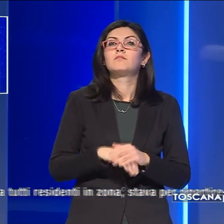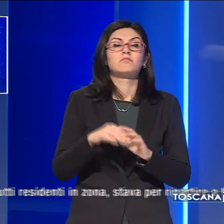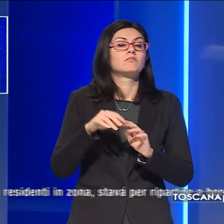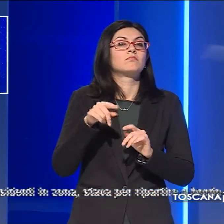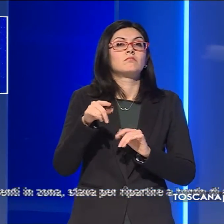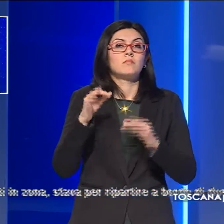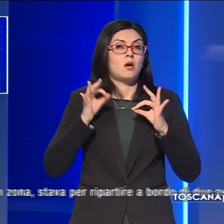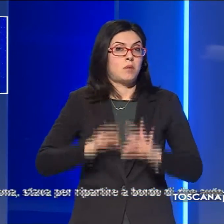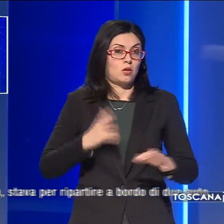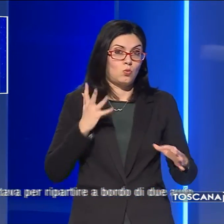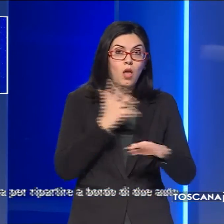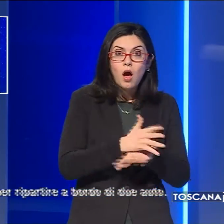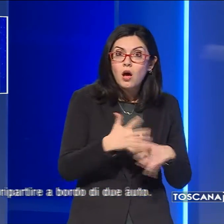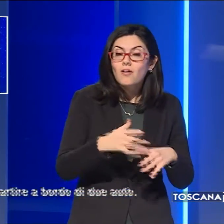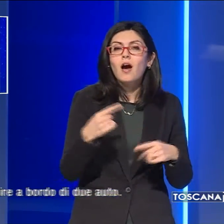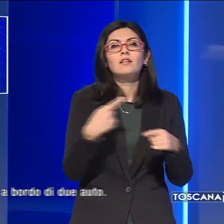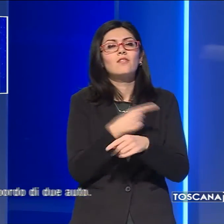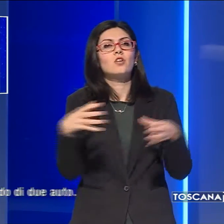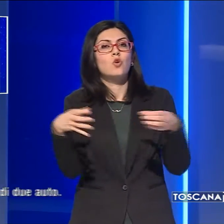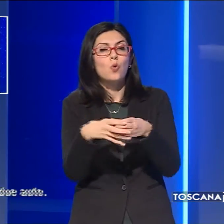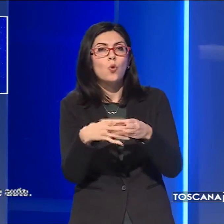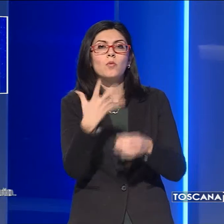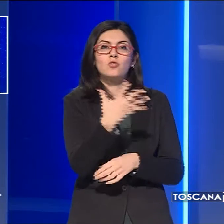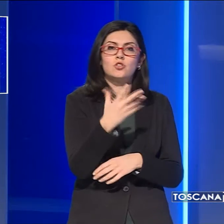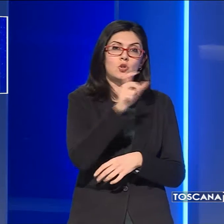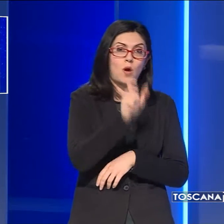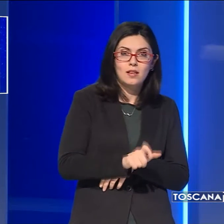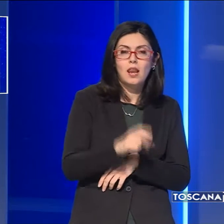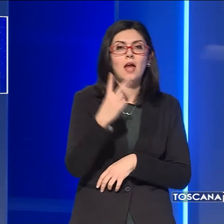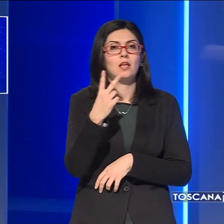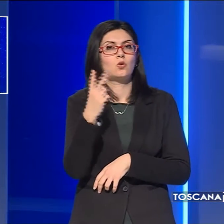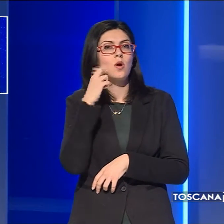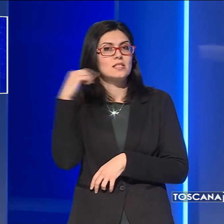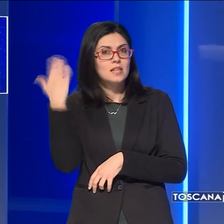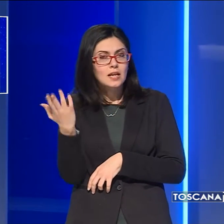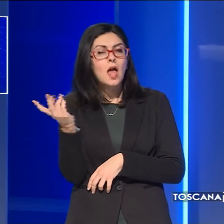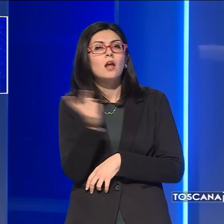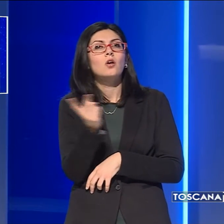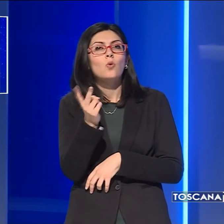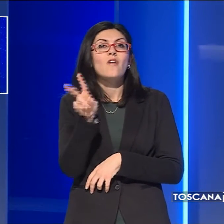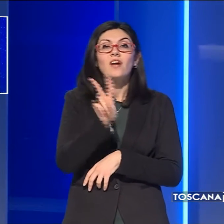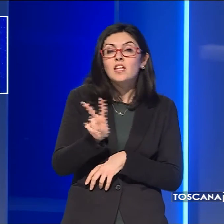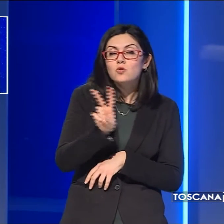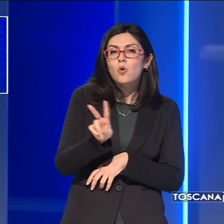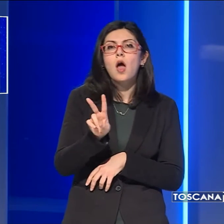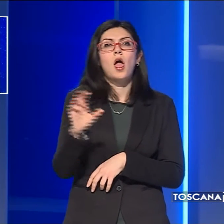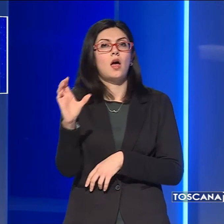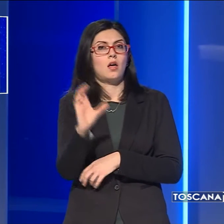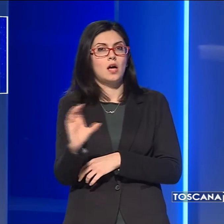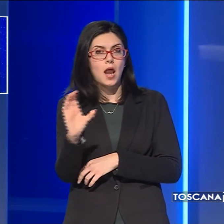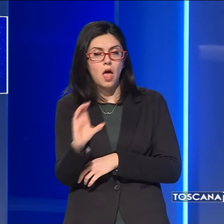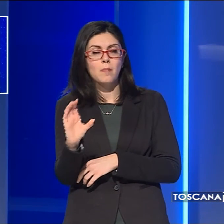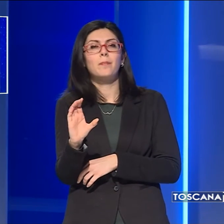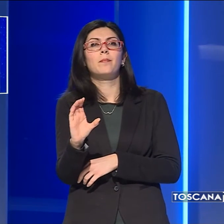arrivata sul posto mentre il gruppo, composto da cinque italiani e due stranieri, rispettivamente originari del Venezuela e dei